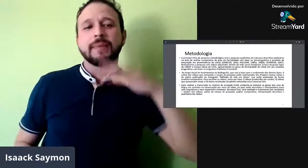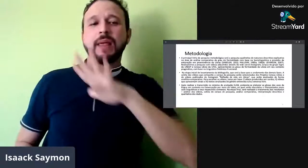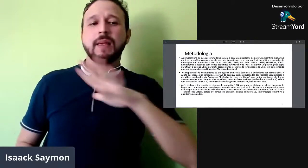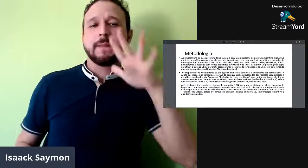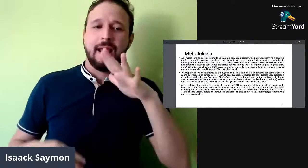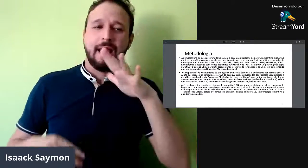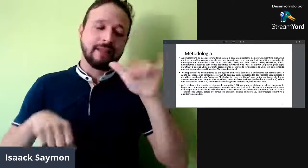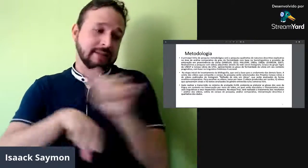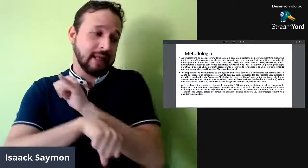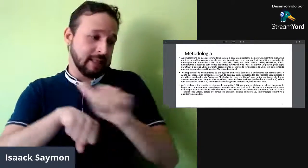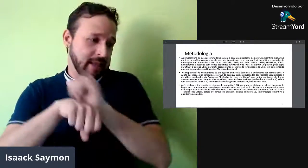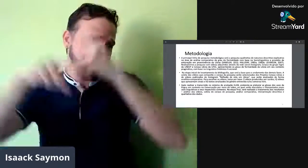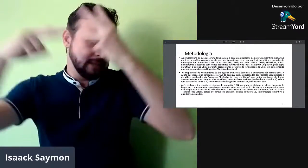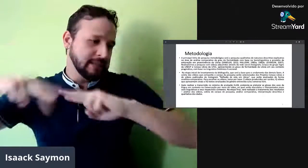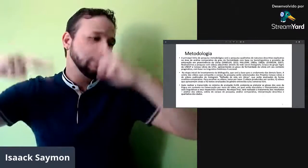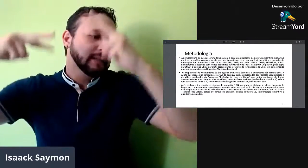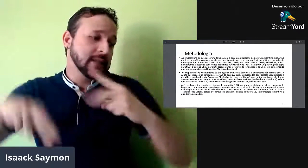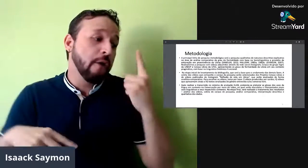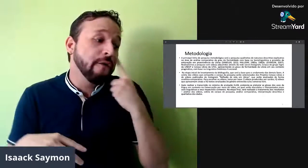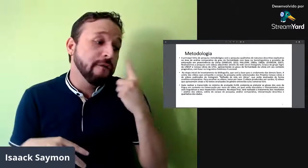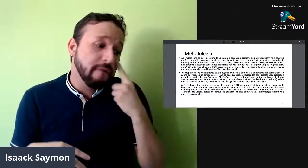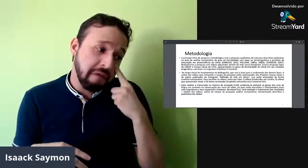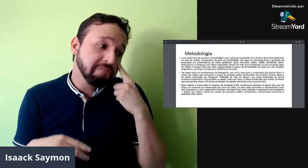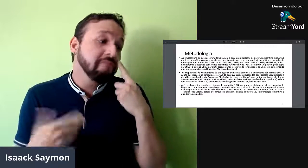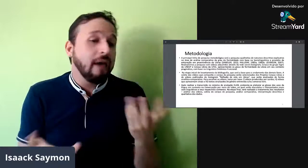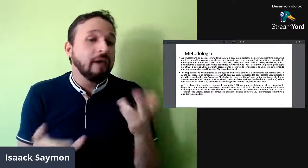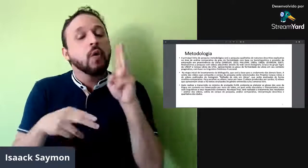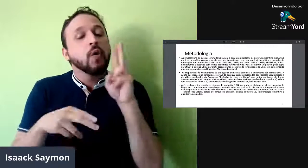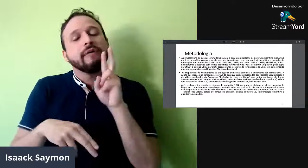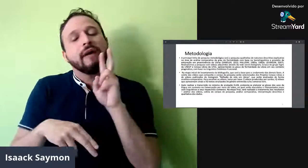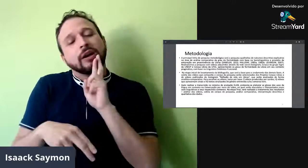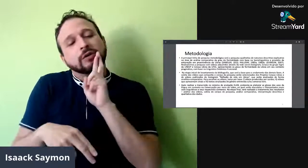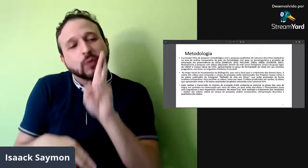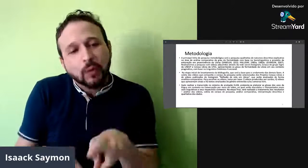contextos mais situacionais, né, para conseguir avaliar.